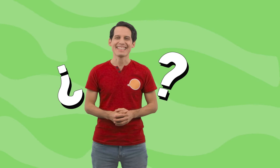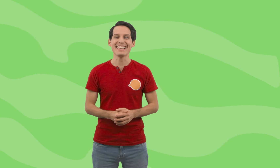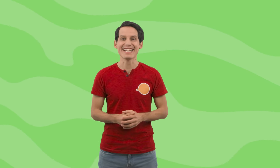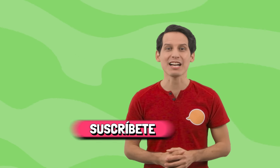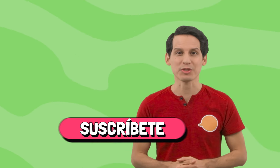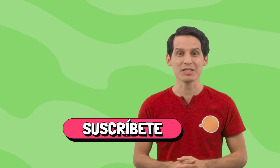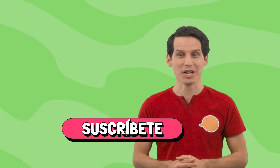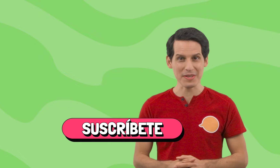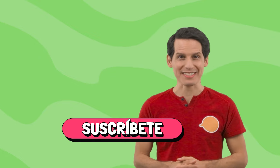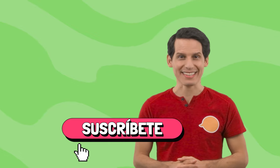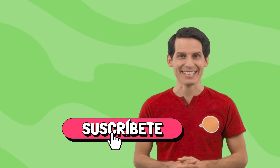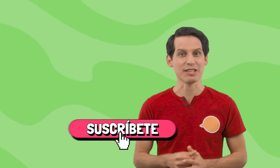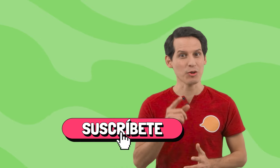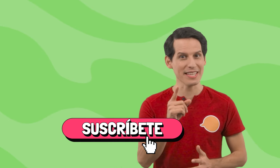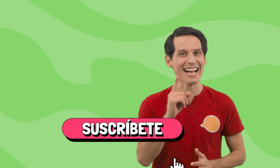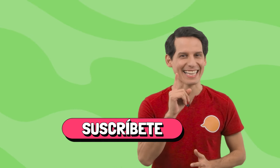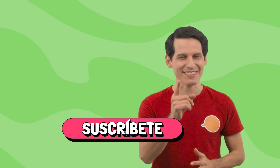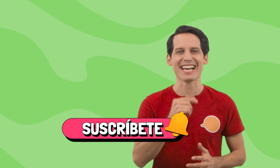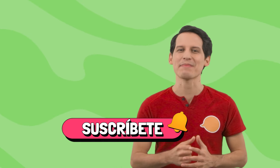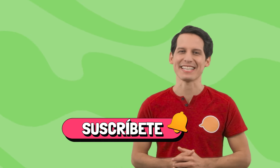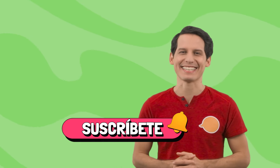Denle click al botón de suscribirse y no olviden activar la campanita.